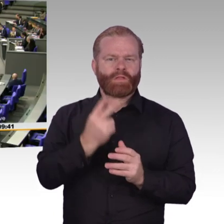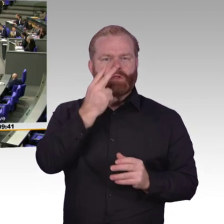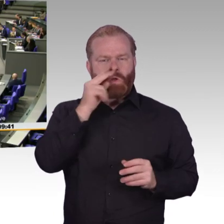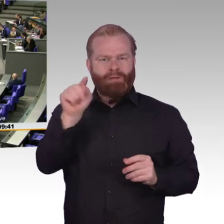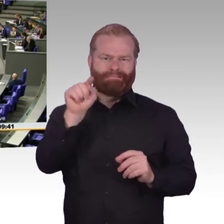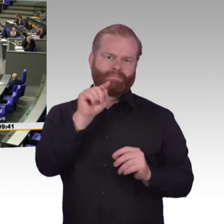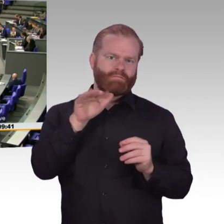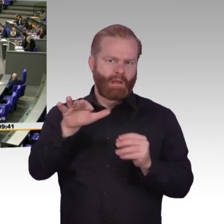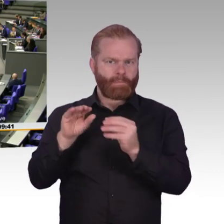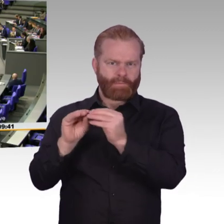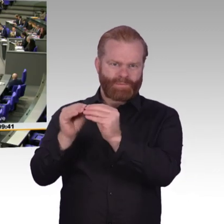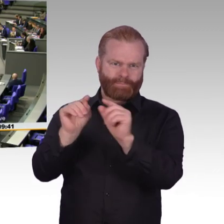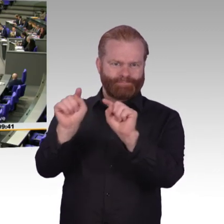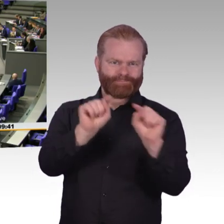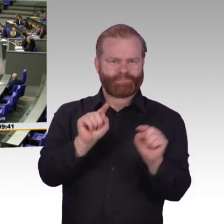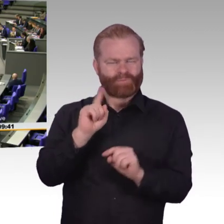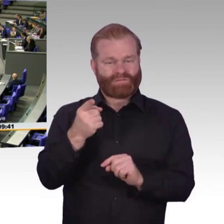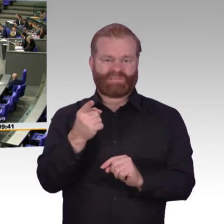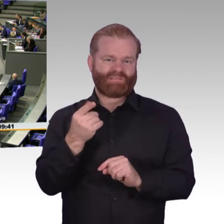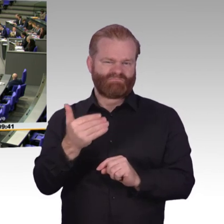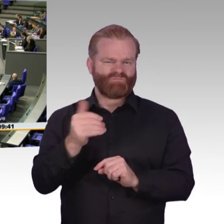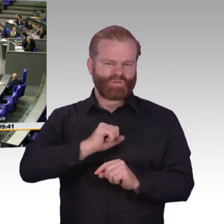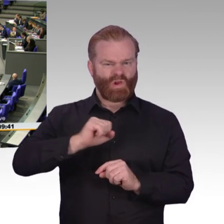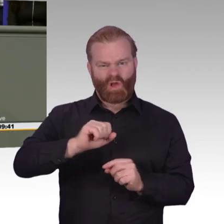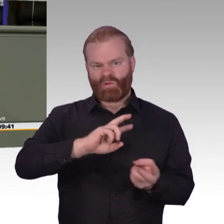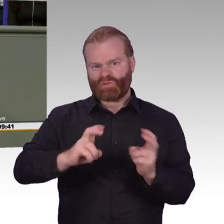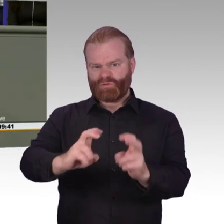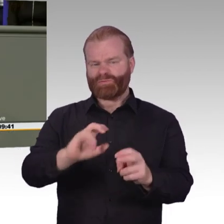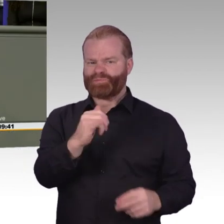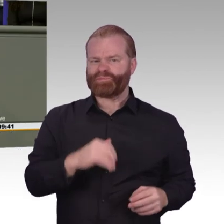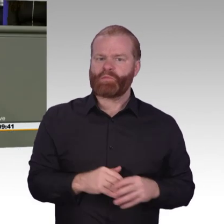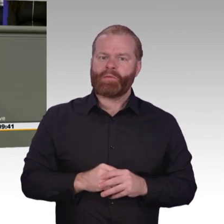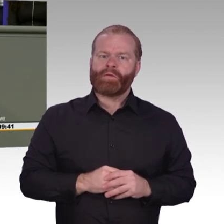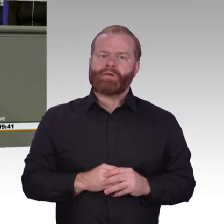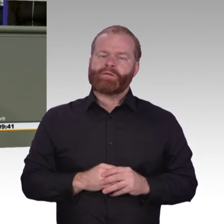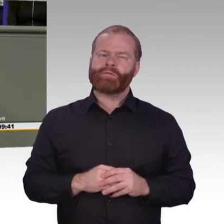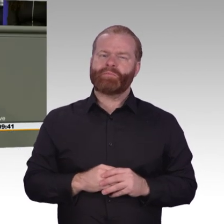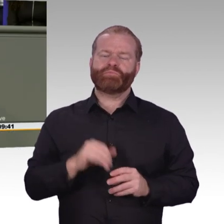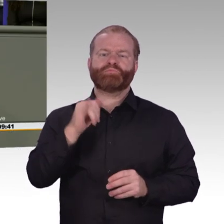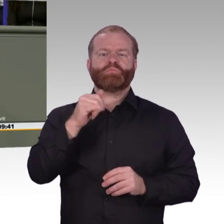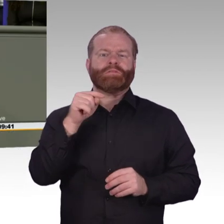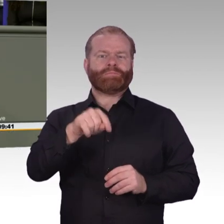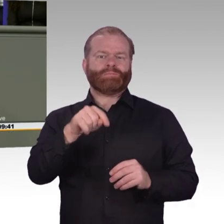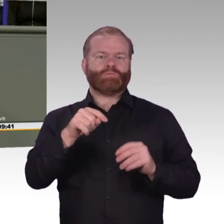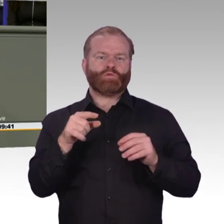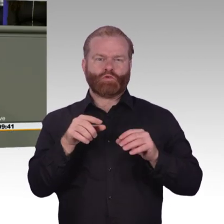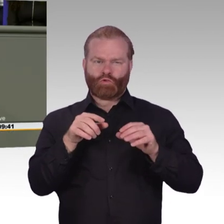Die Strategie muss weiterentwickelt werden, was den zeitlichen Horizonten angeht. Wir können nicht beim Jahr 2021